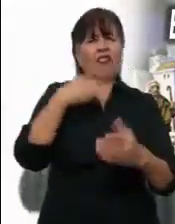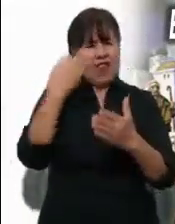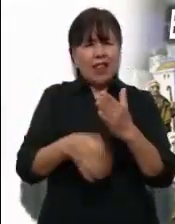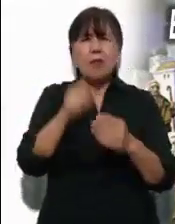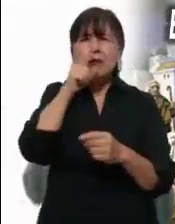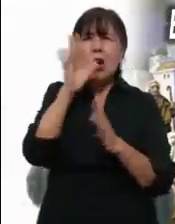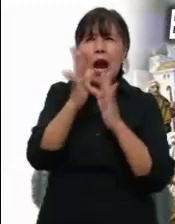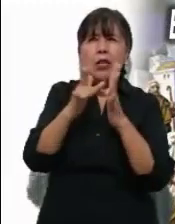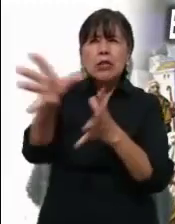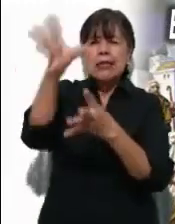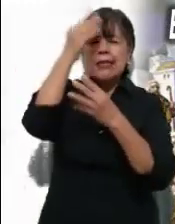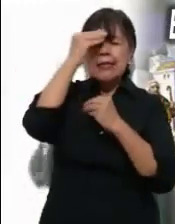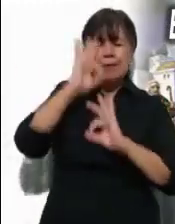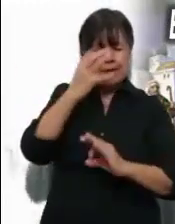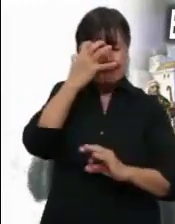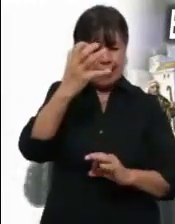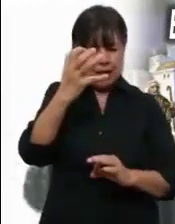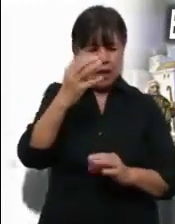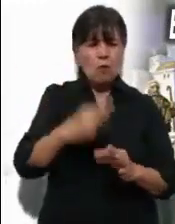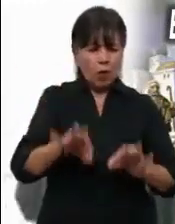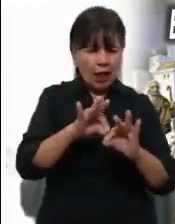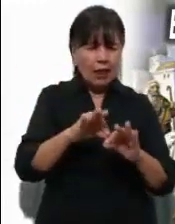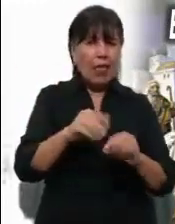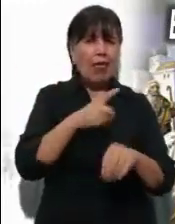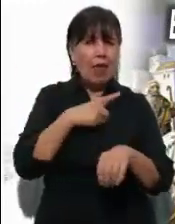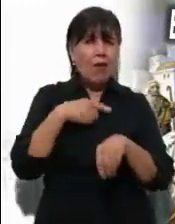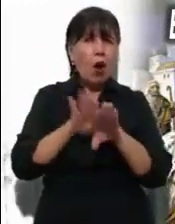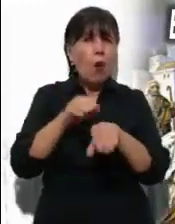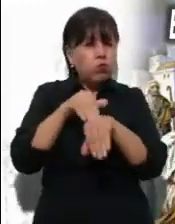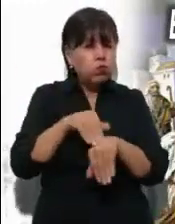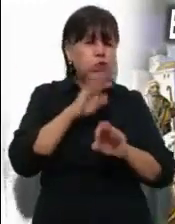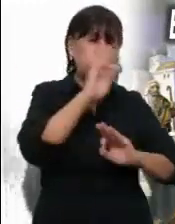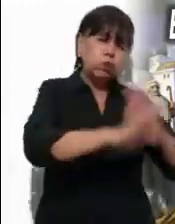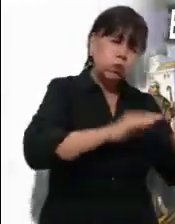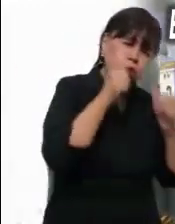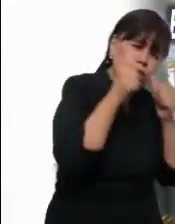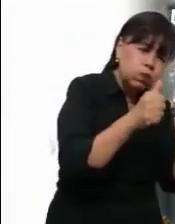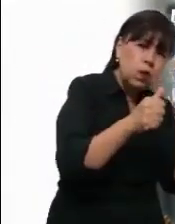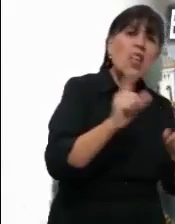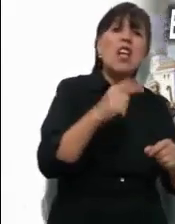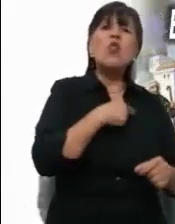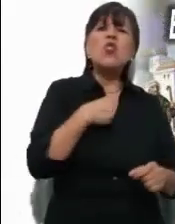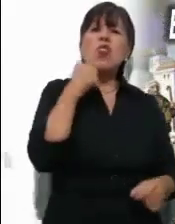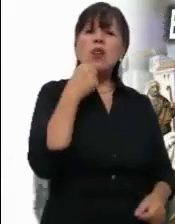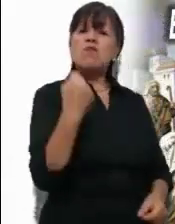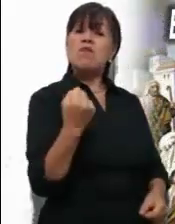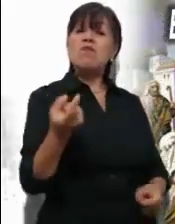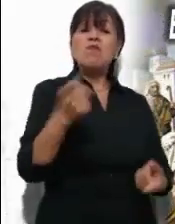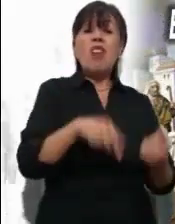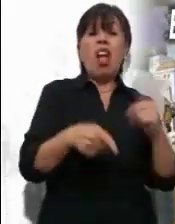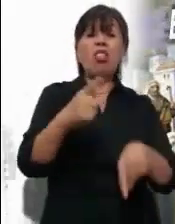de Jesús respecto a ser servidores, si anteponemos nuestra autoridad o nuestros caprichos,